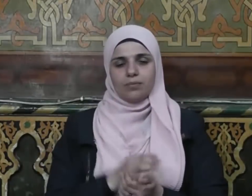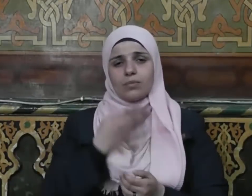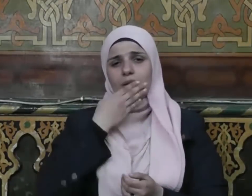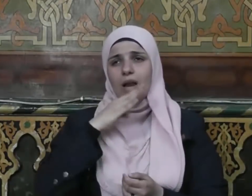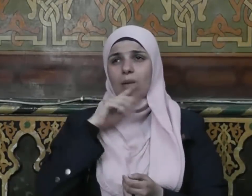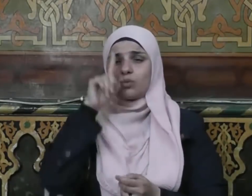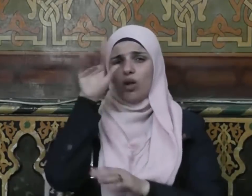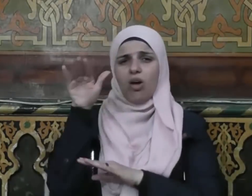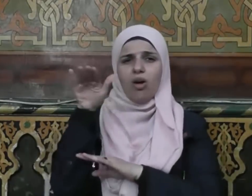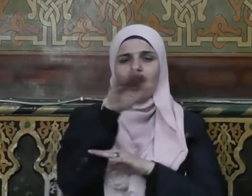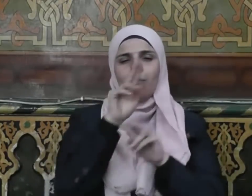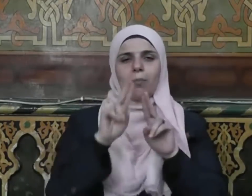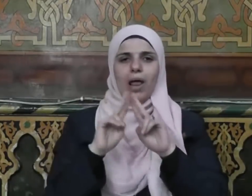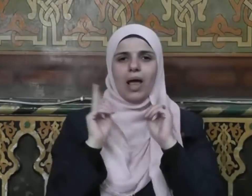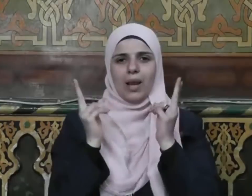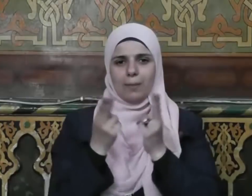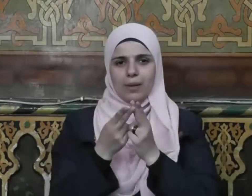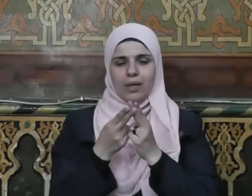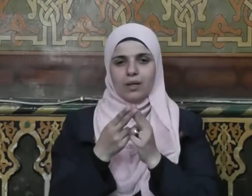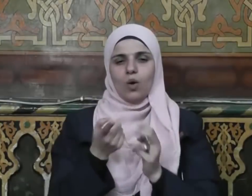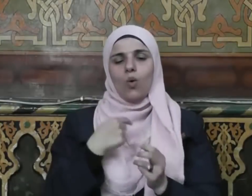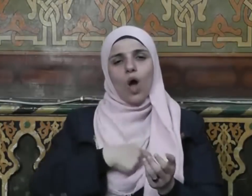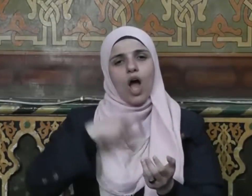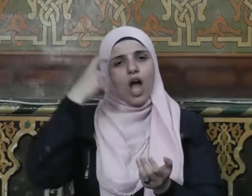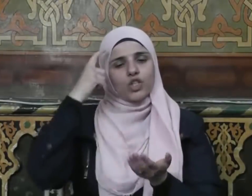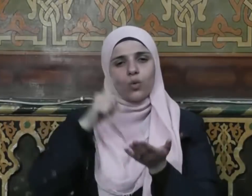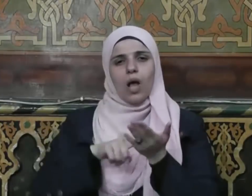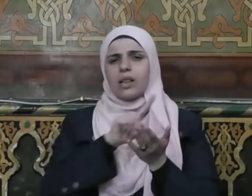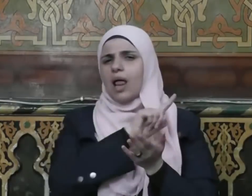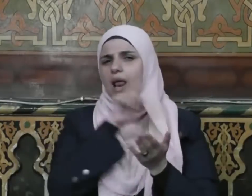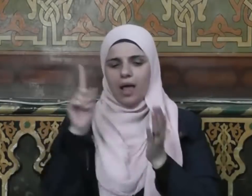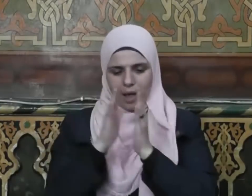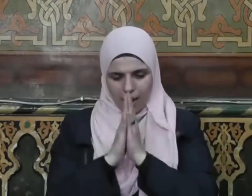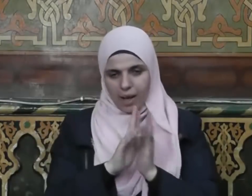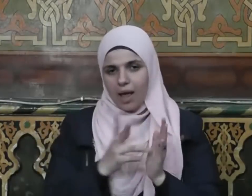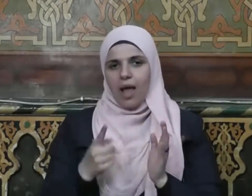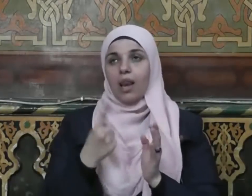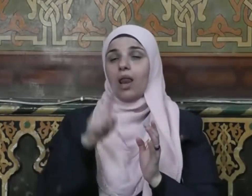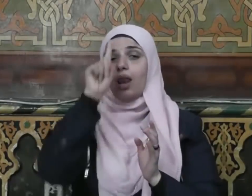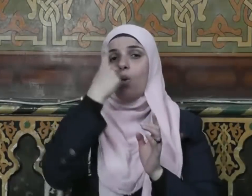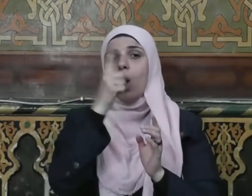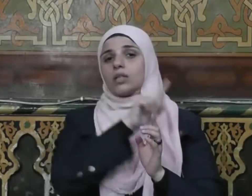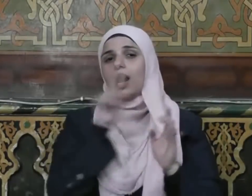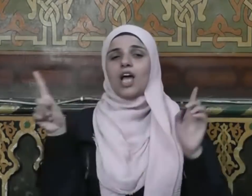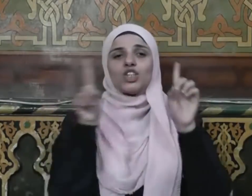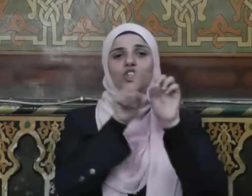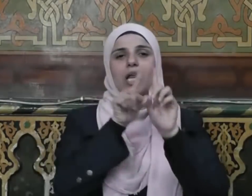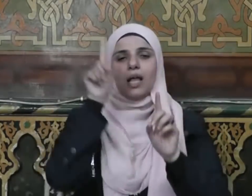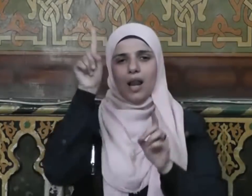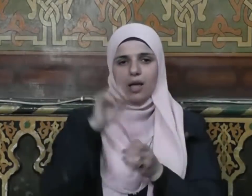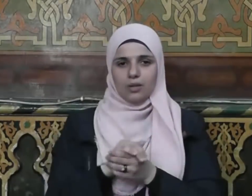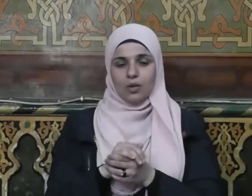الحمد لله رب العالمين وأشهد أن لا إله إلا الله وحده لا شريك له